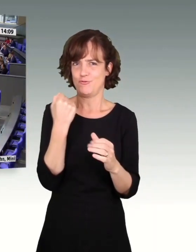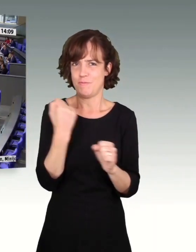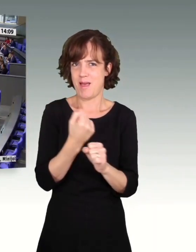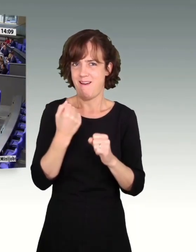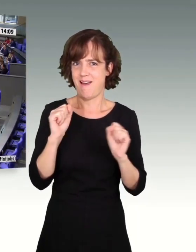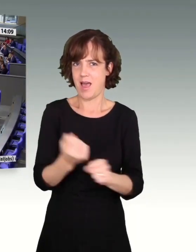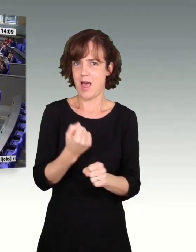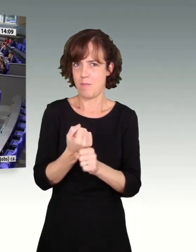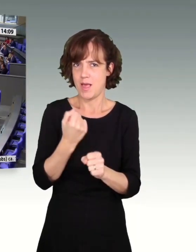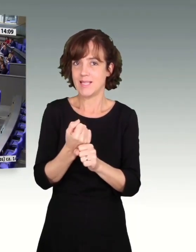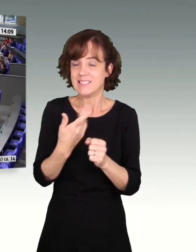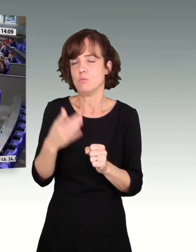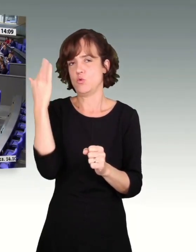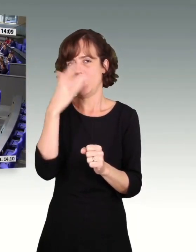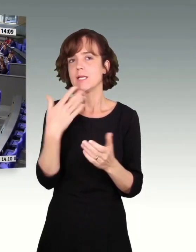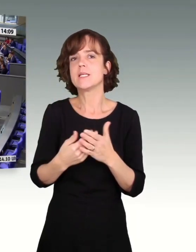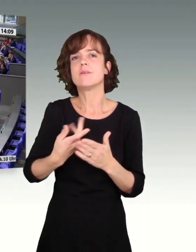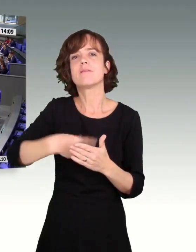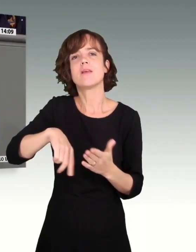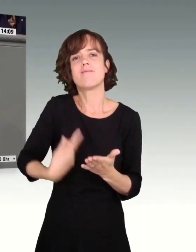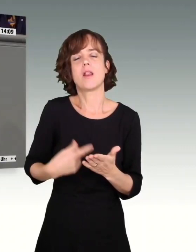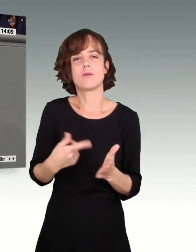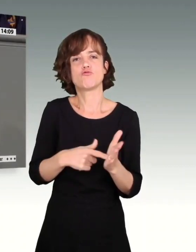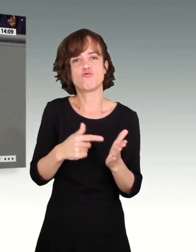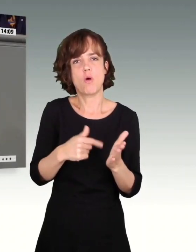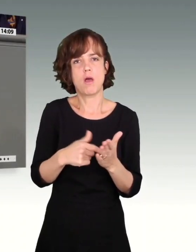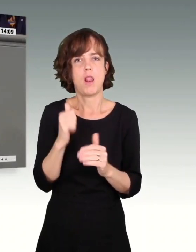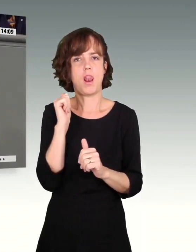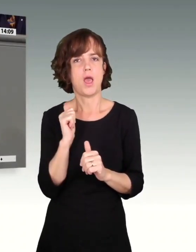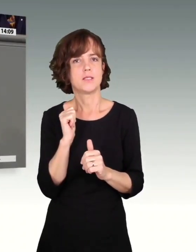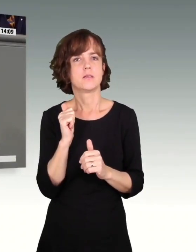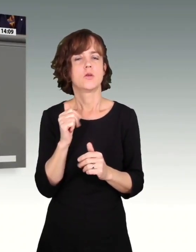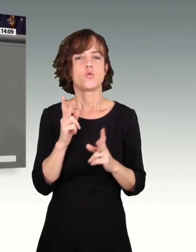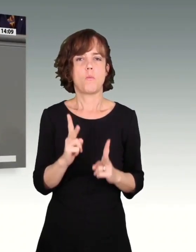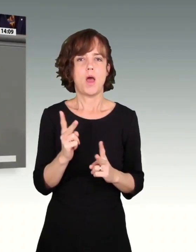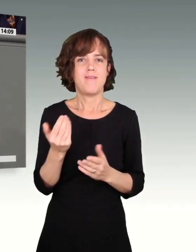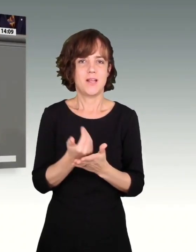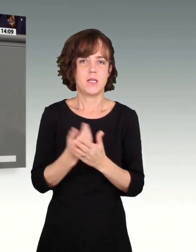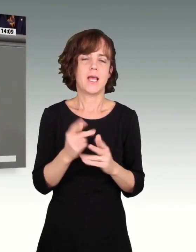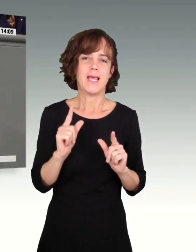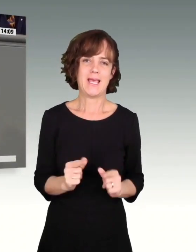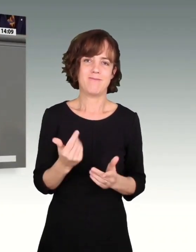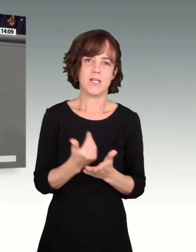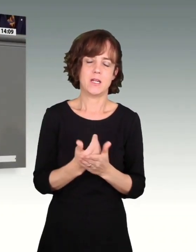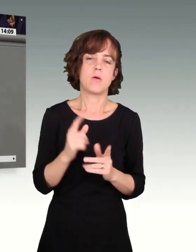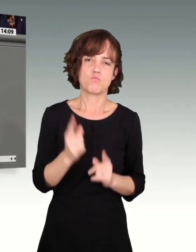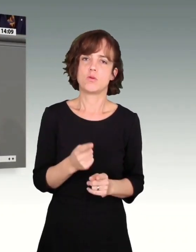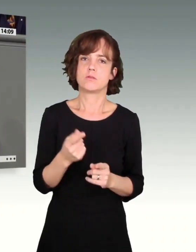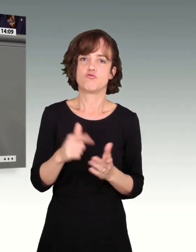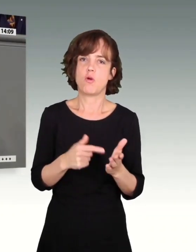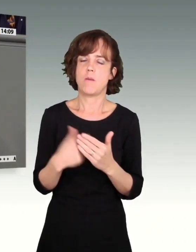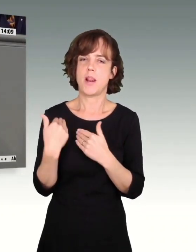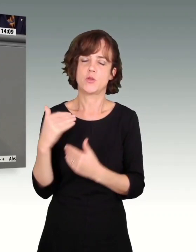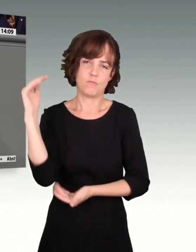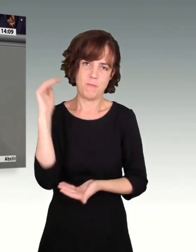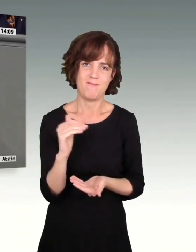Deswegen fordern wir, die Abgabenlast und die Steuern von Gering- und Normalverdienern müssen sinken. Das heißt, vom Brutto muss am Ende des Monats